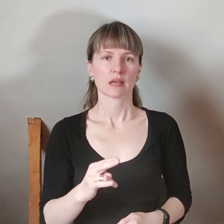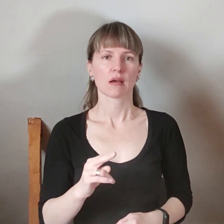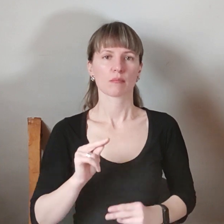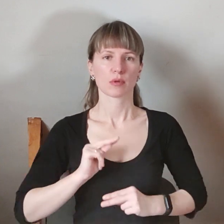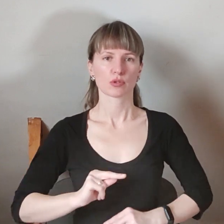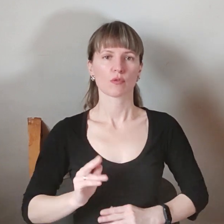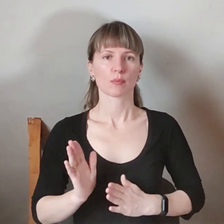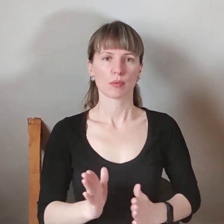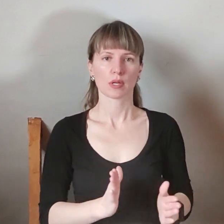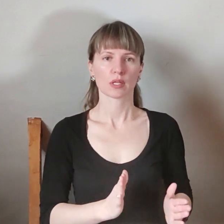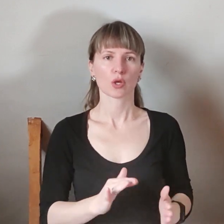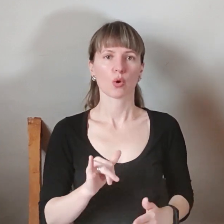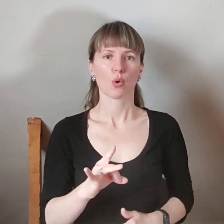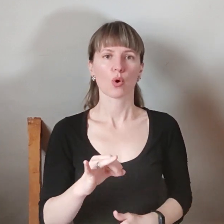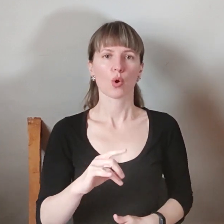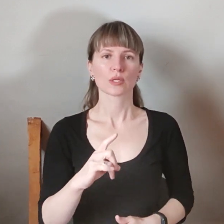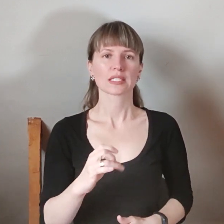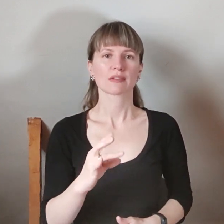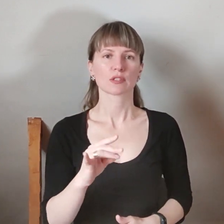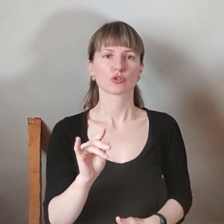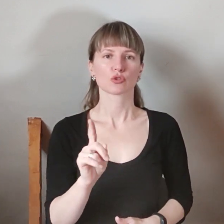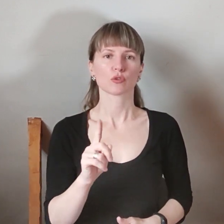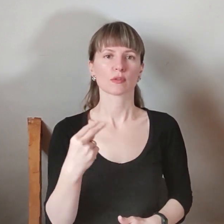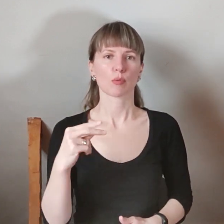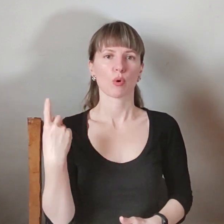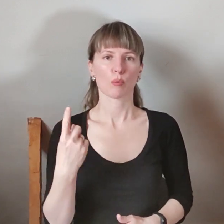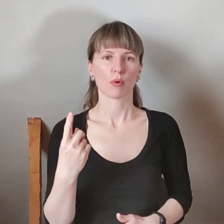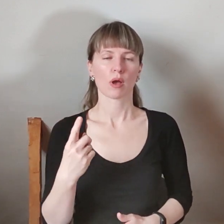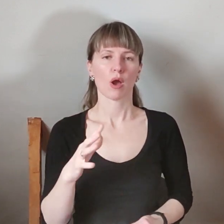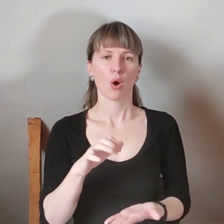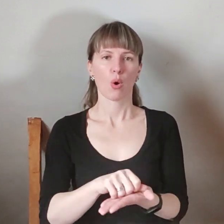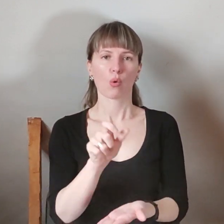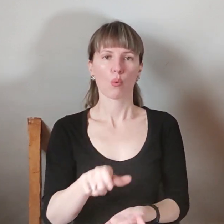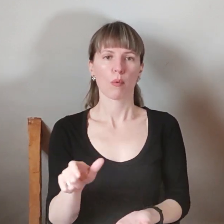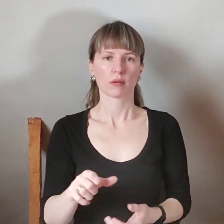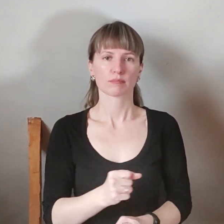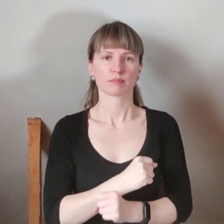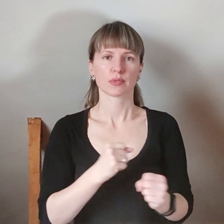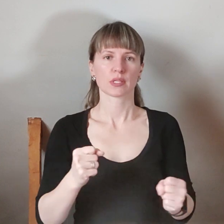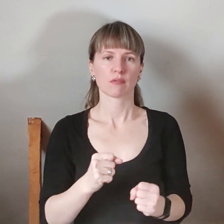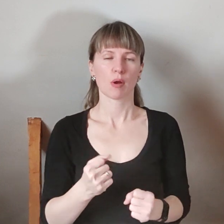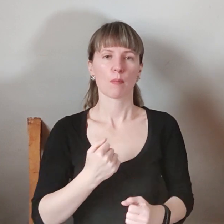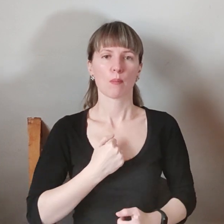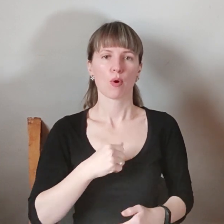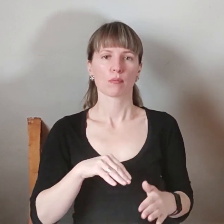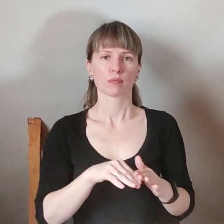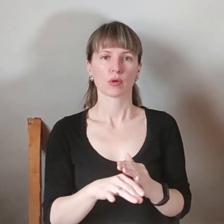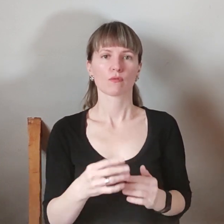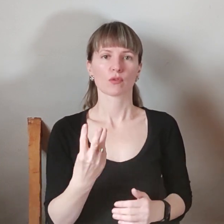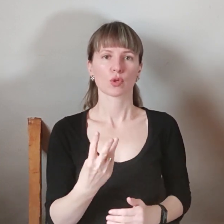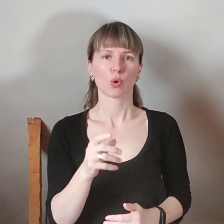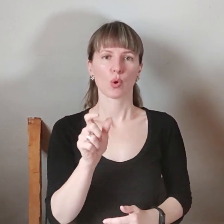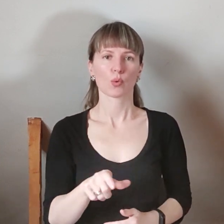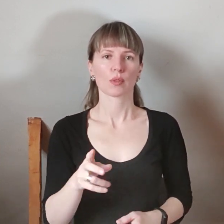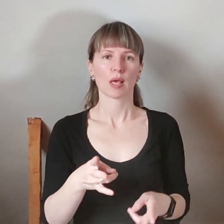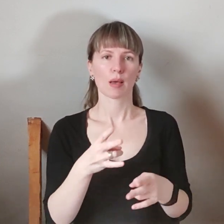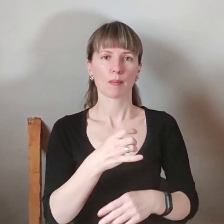У розв'язці, що у Запорізькій області окупанти підірвали склад боєприпасів, трьох людей поранено. Про це